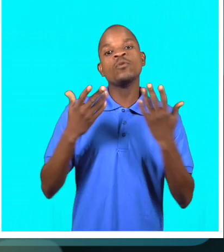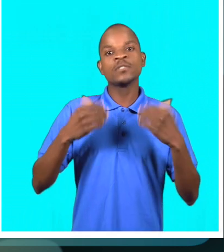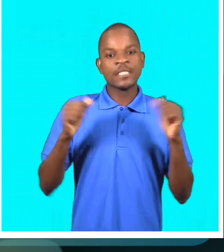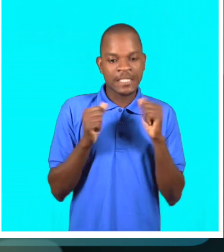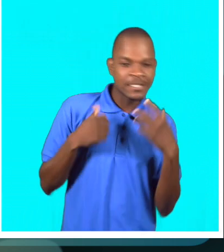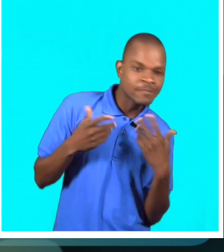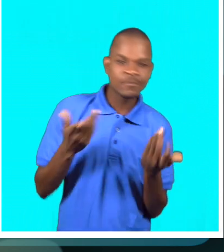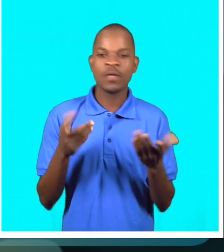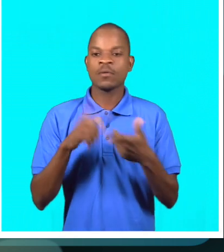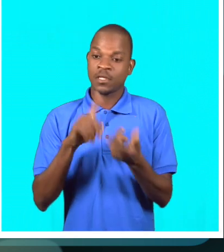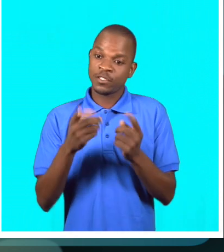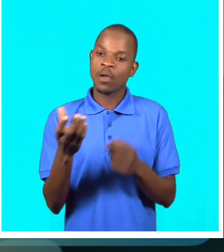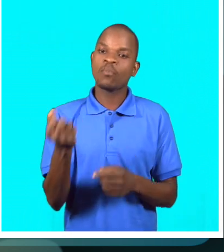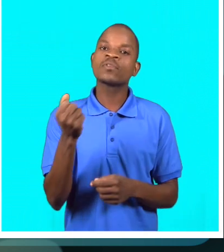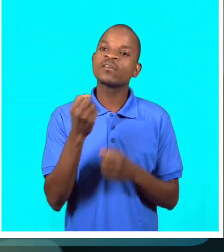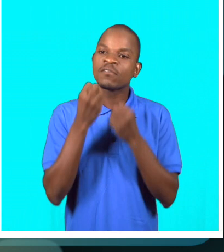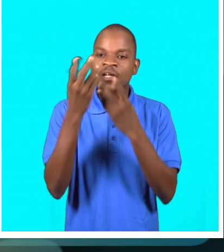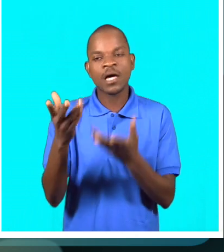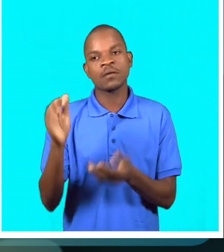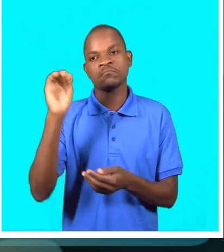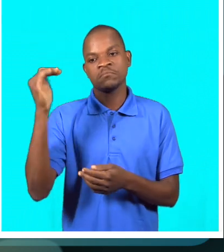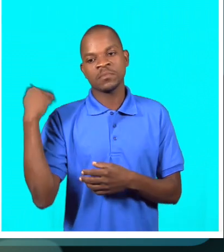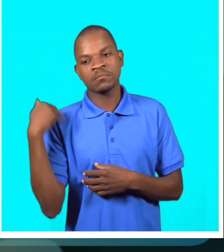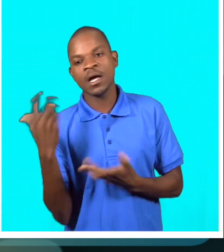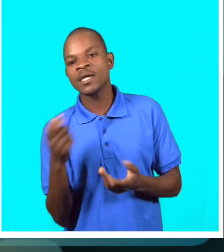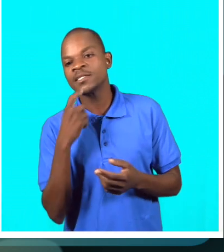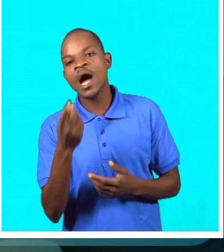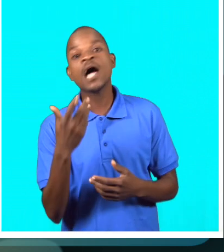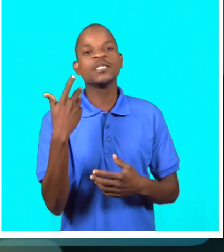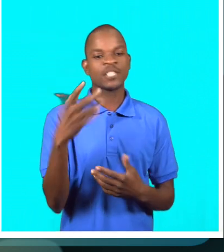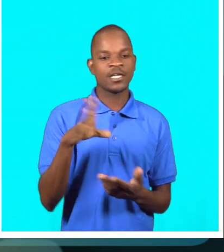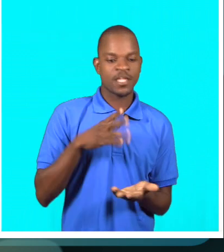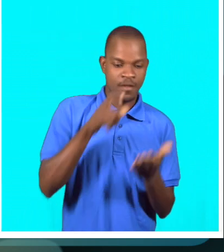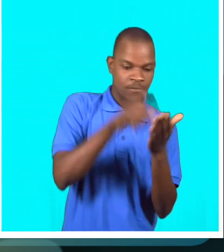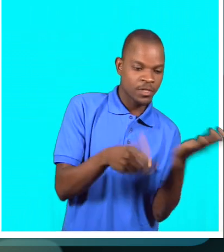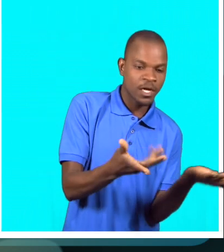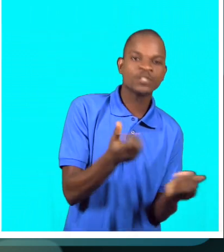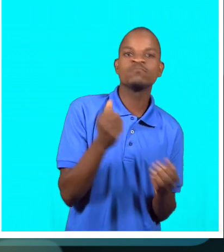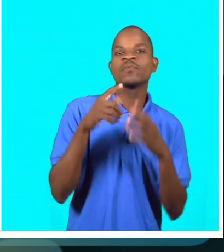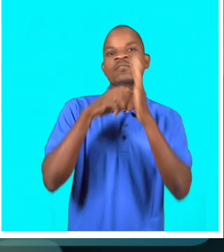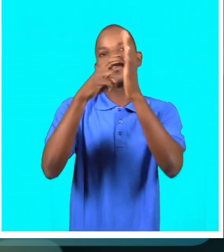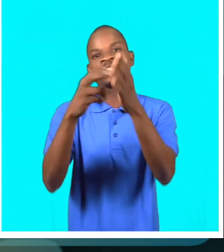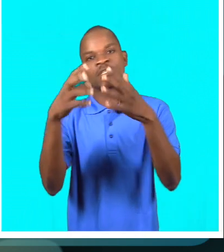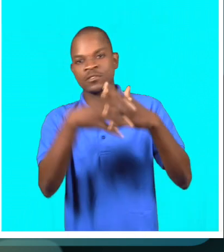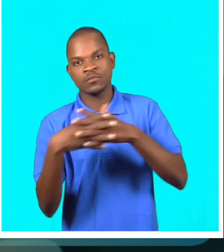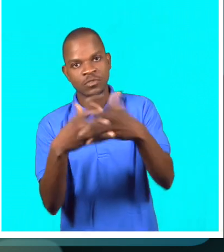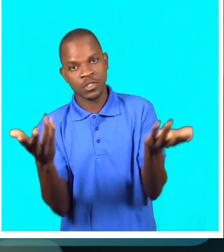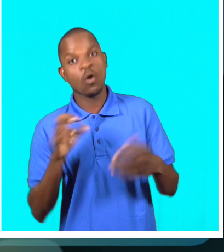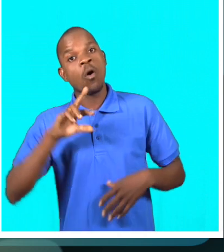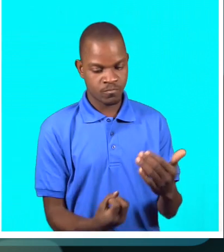que eles possam falar qualquer coisa, chamar-me e dizer, olha, já tem aqui a passagem em Estados Unidos, em Portugal, qualquer coisa.